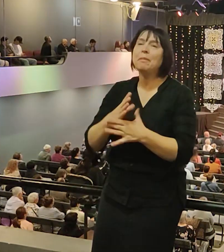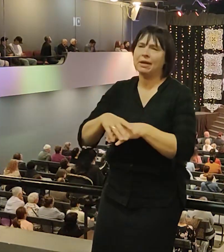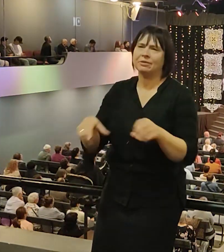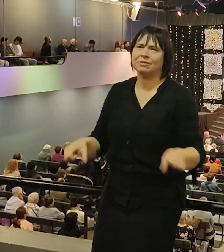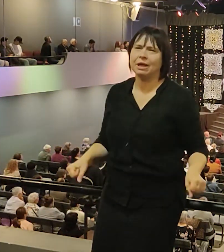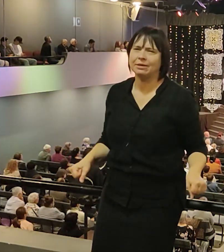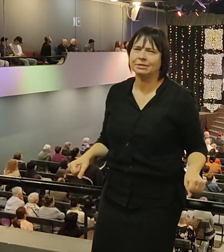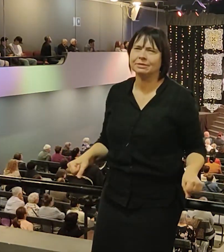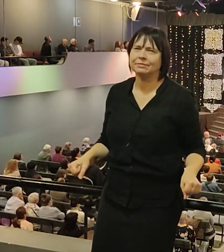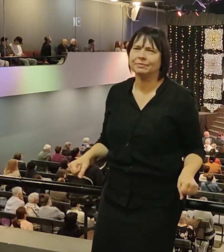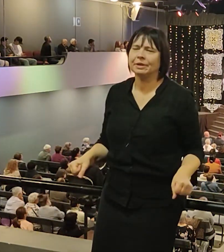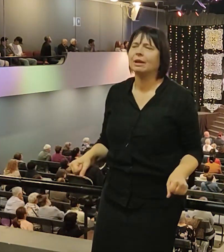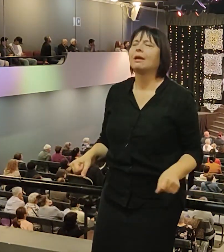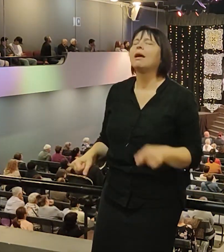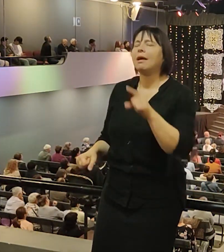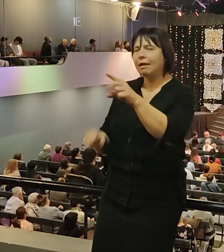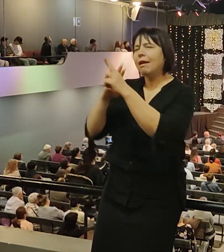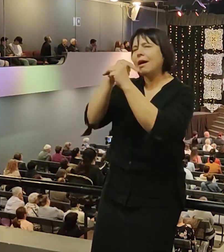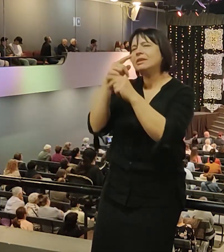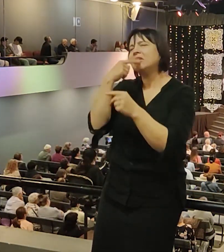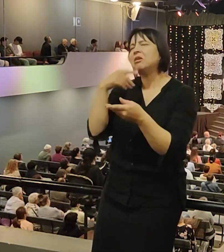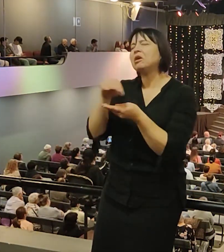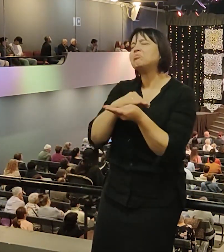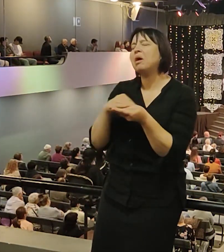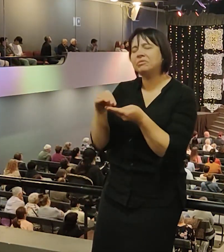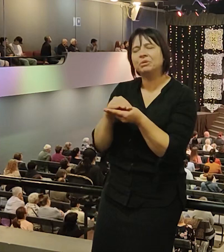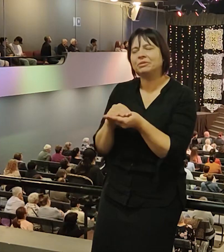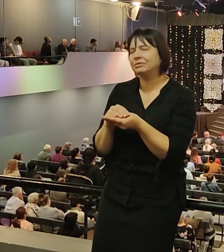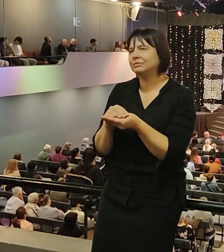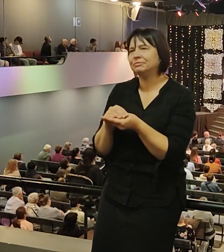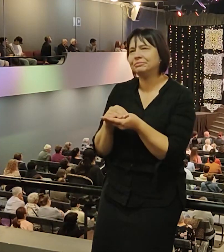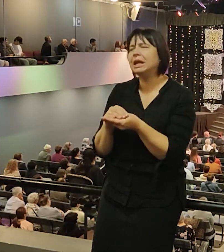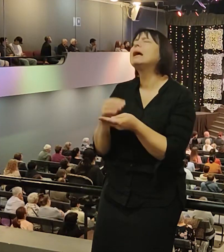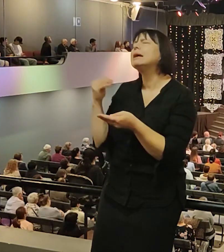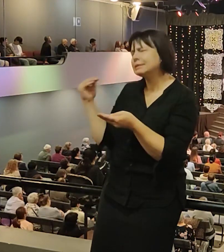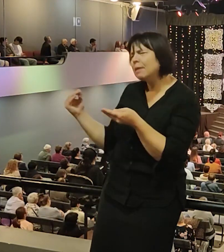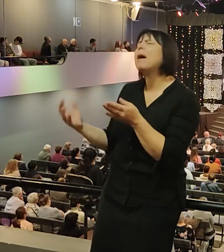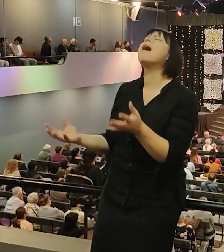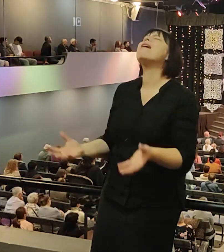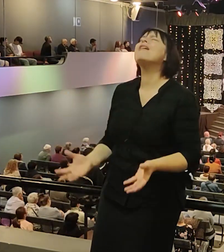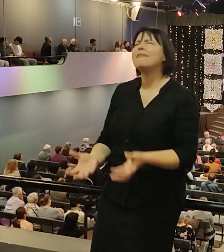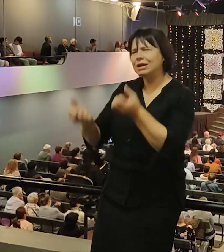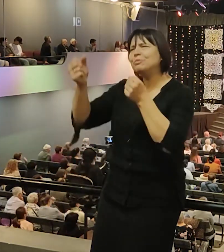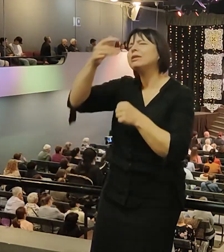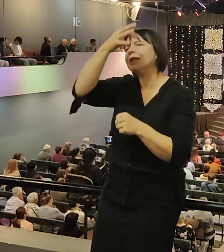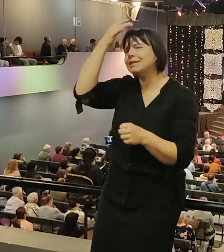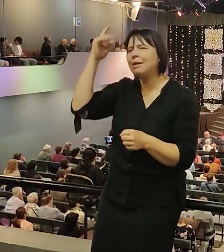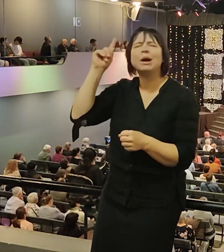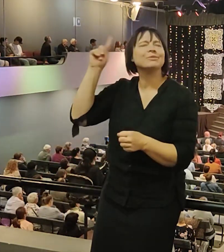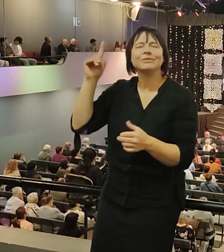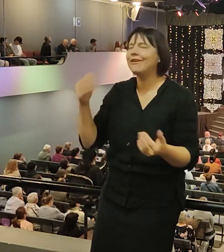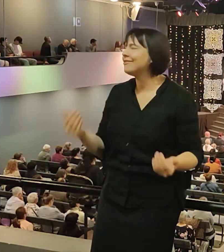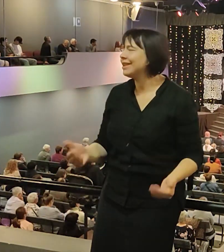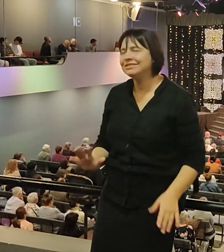И ангел говорит повторно, Йоханнес, тебя заберут на небо. Но не сейчас. Твое